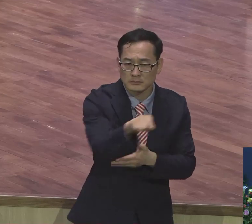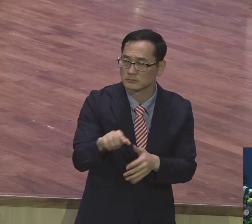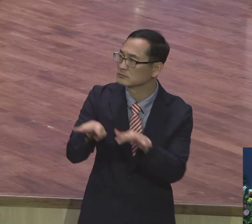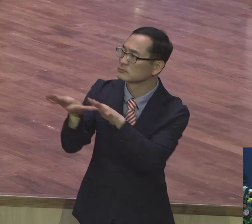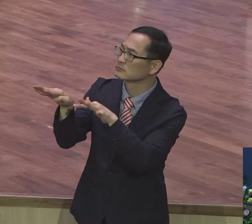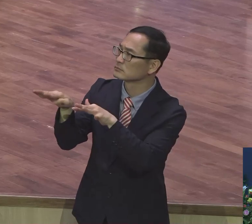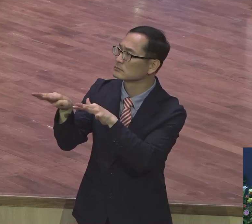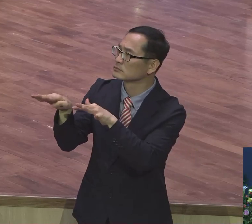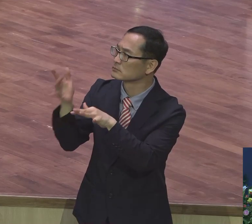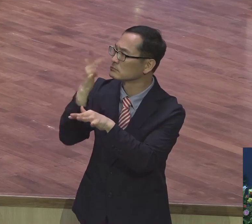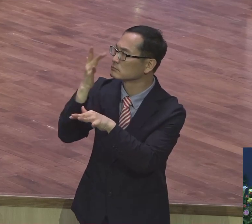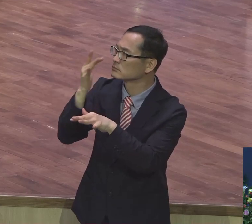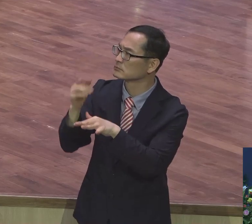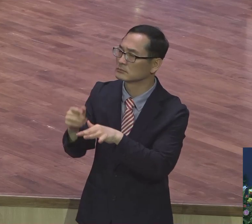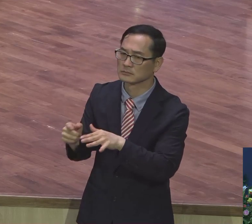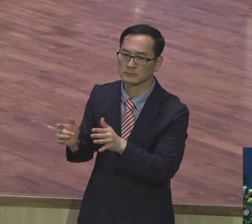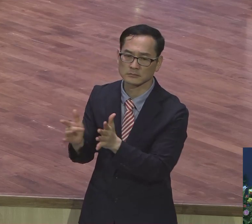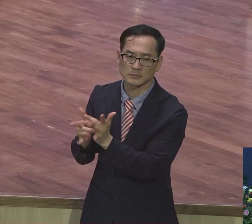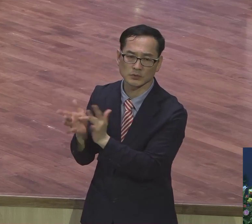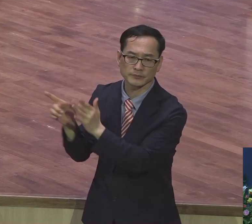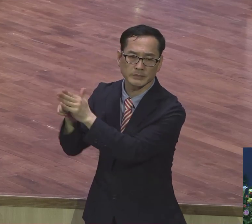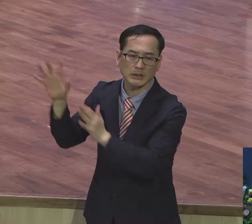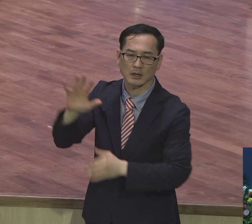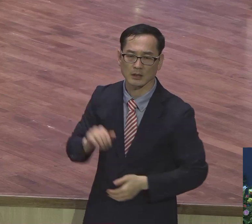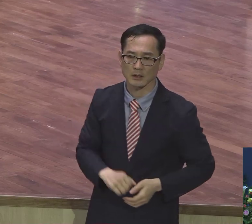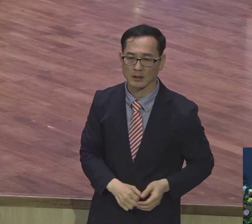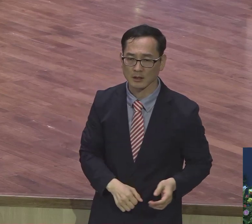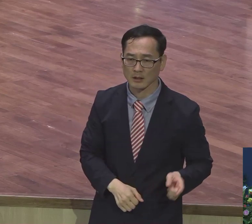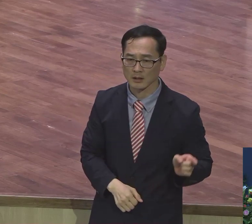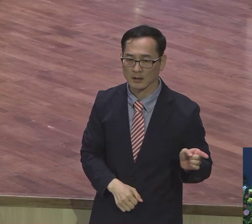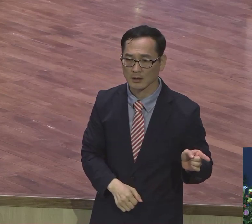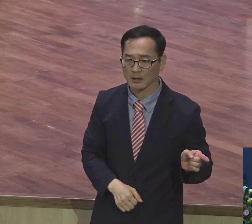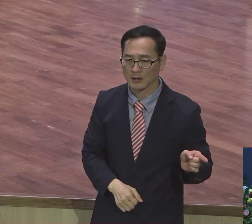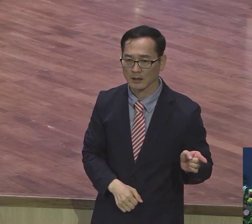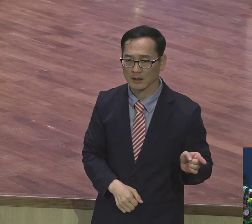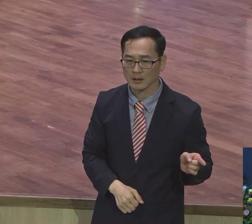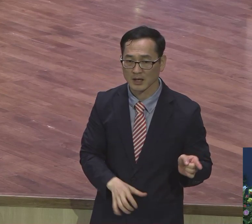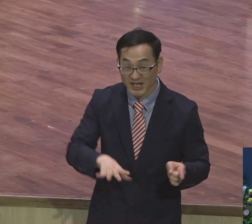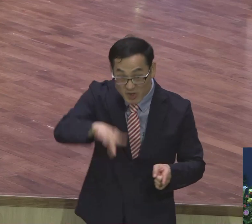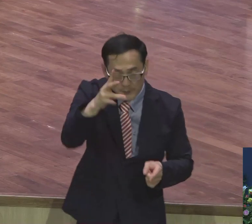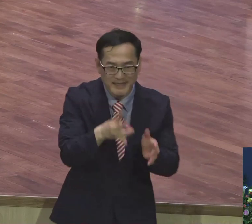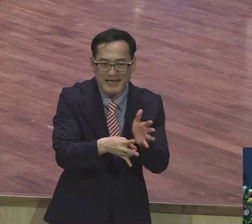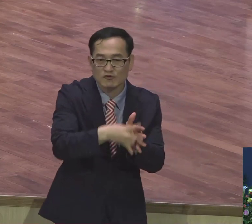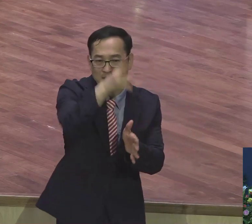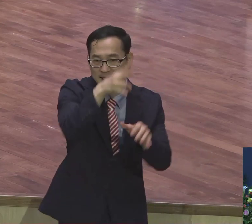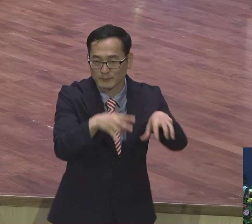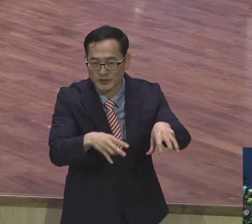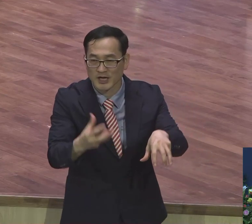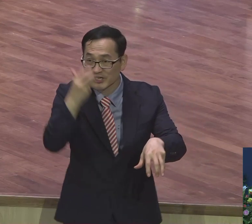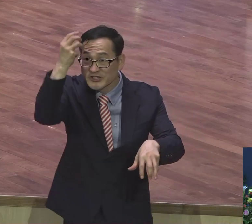뭐요? 예루살렘 시작하자. 예루살렘부터. 오직 성령이 말씀하시면